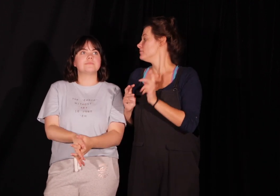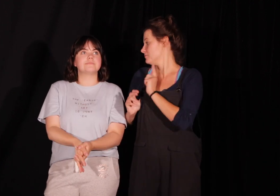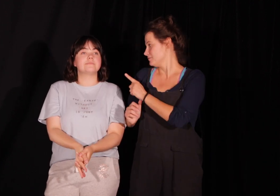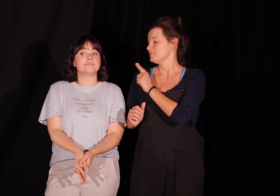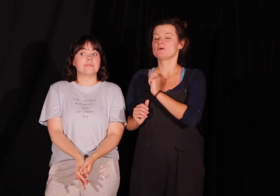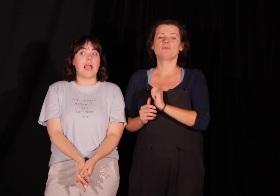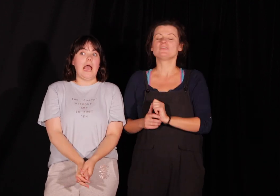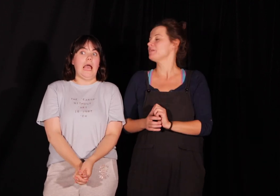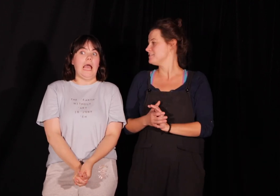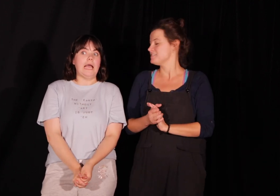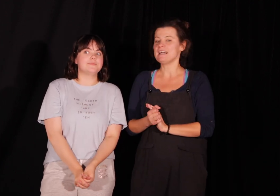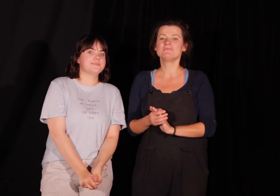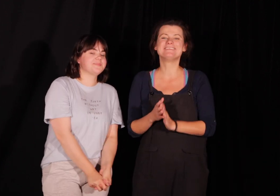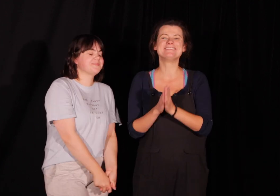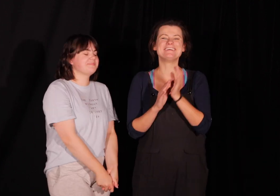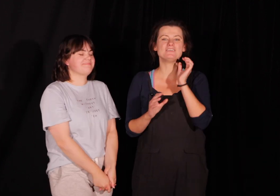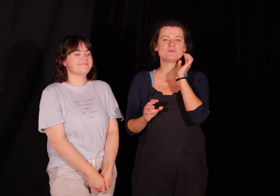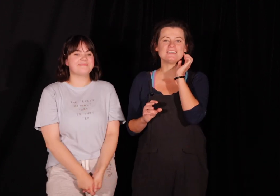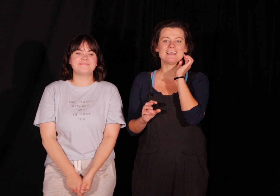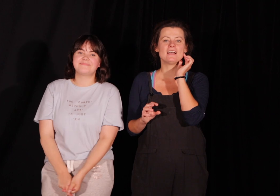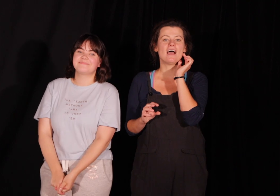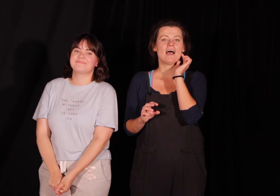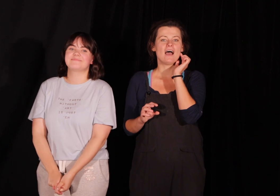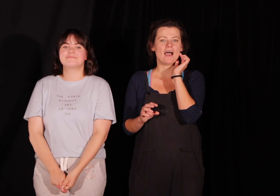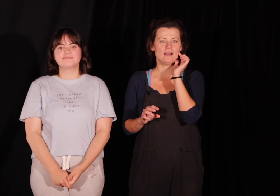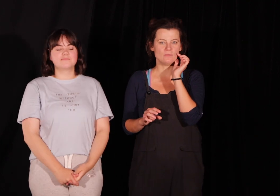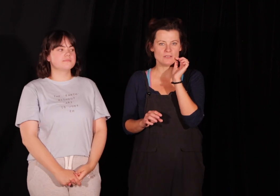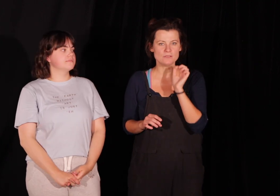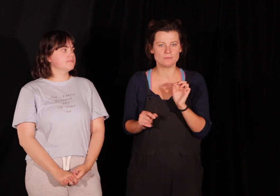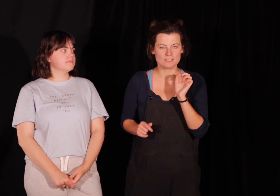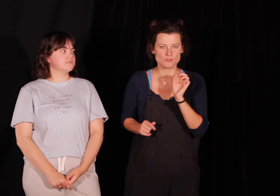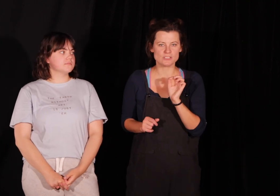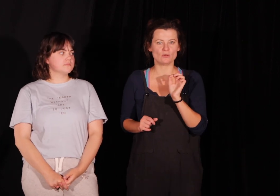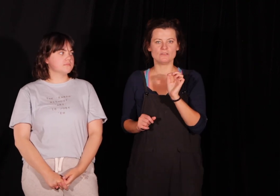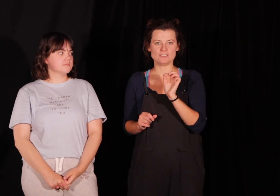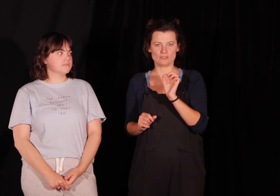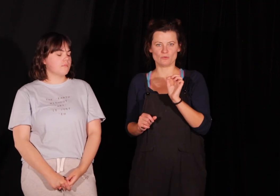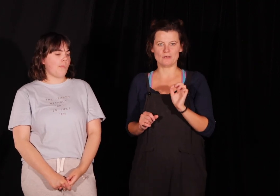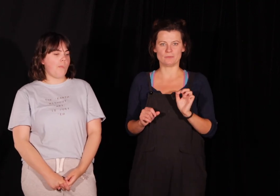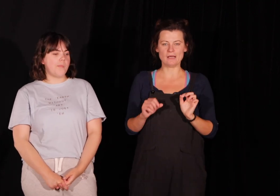to była dobra decyzja słuchajcie ale my będziemy teraz wrzucić taką niewidzialną gumę dobra?